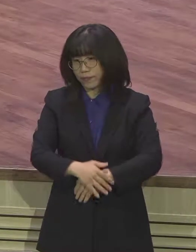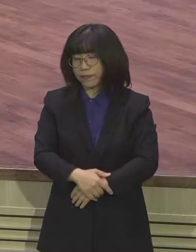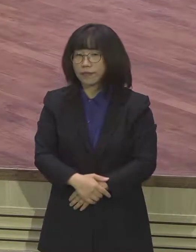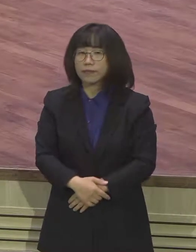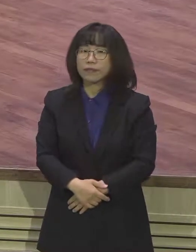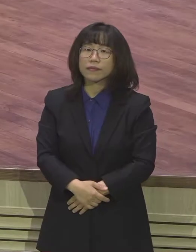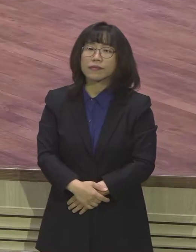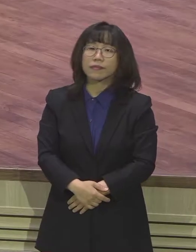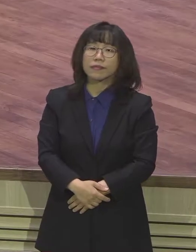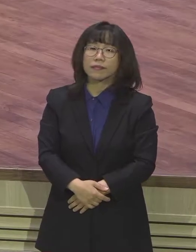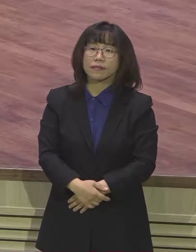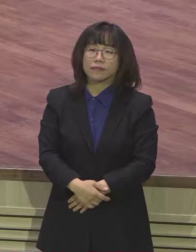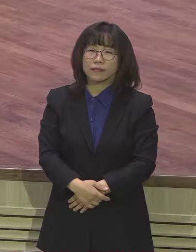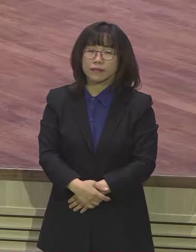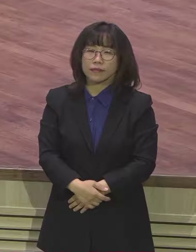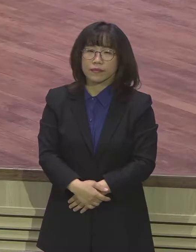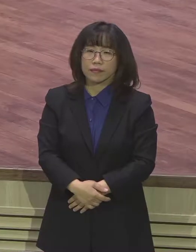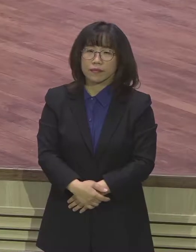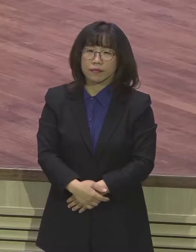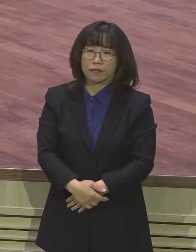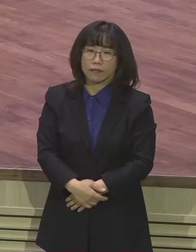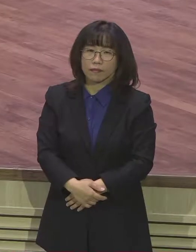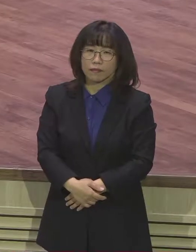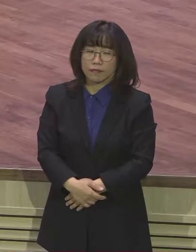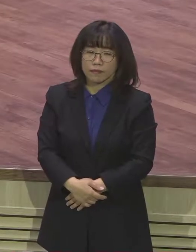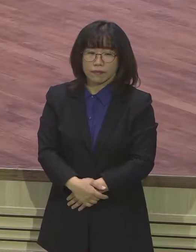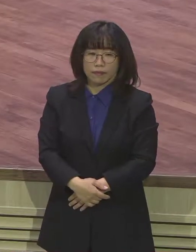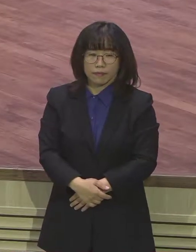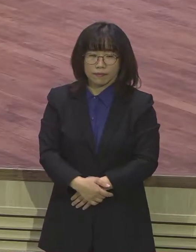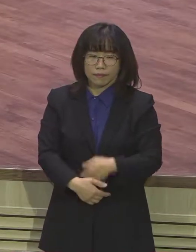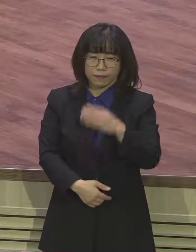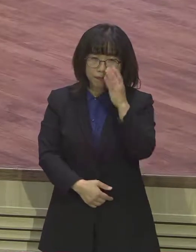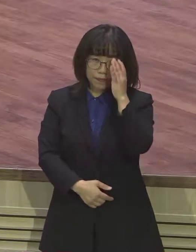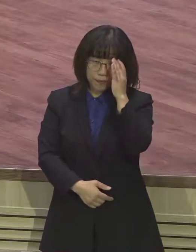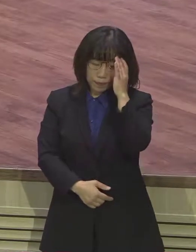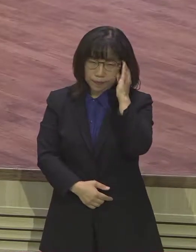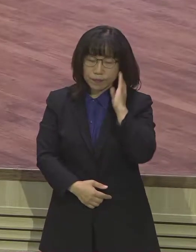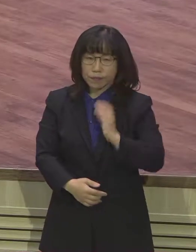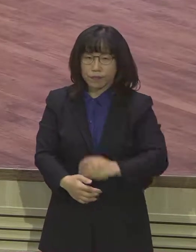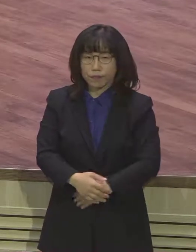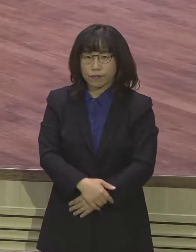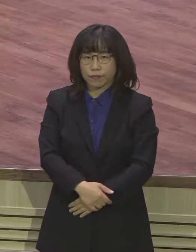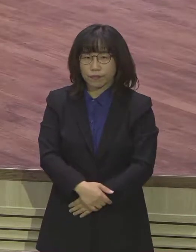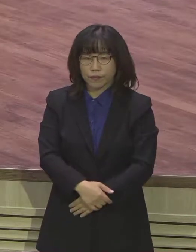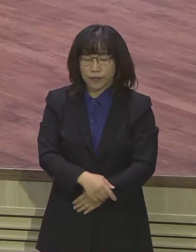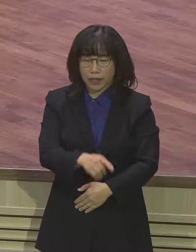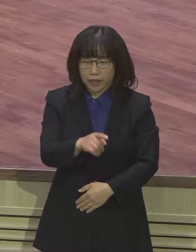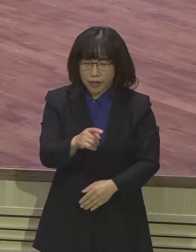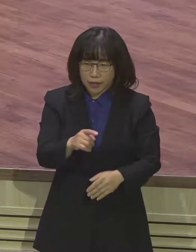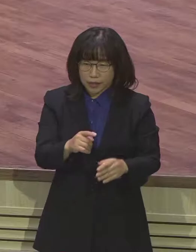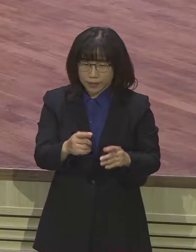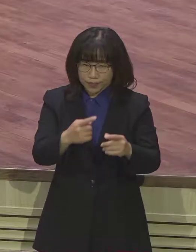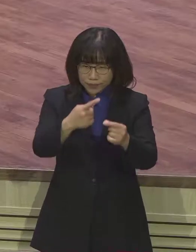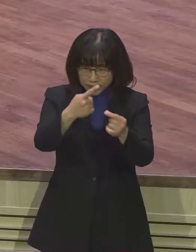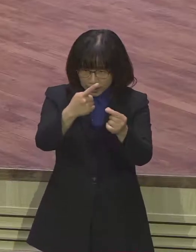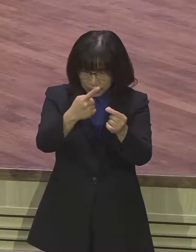이 말씀은 좀 전과 암호서의 말씀 7장과는 굉장히 확연히 다른 놀라운 반전의 메시지입니다